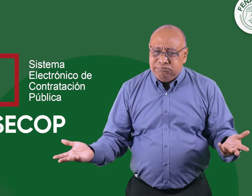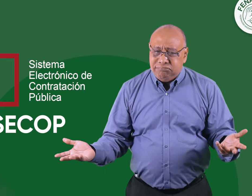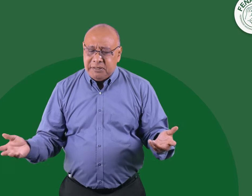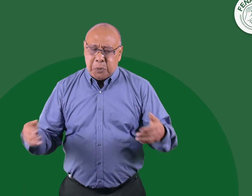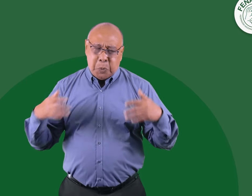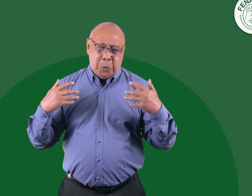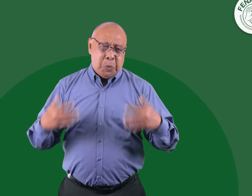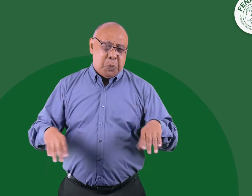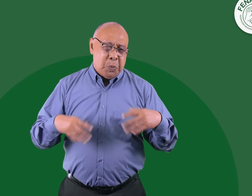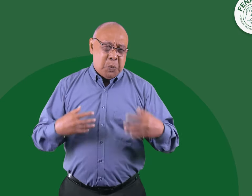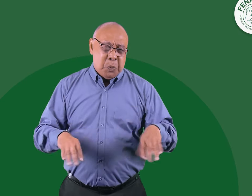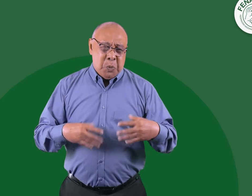Uff.